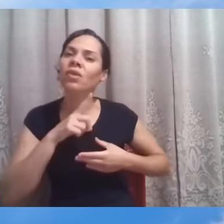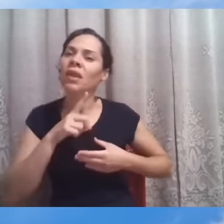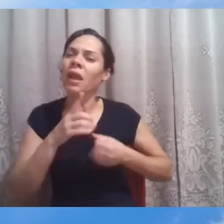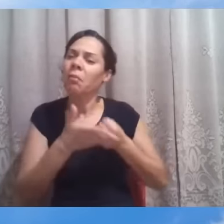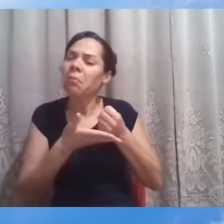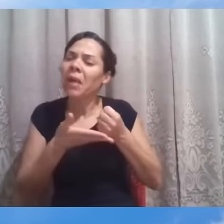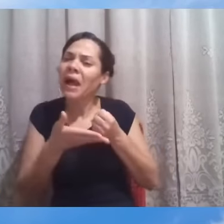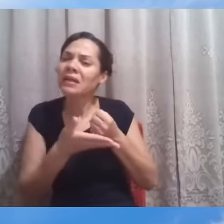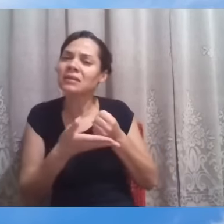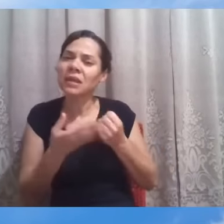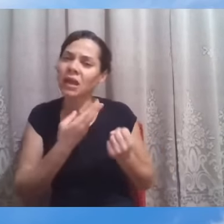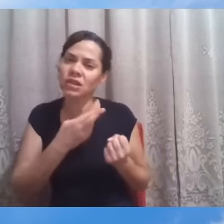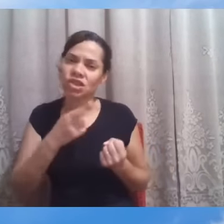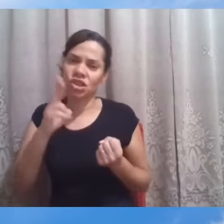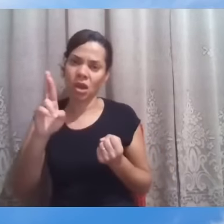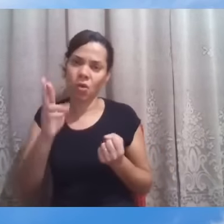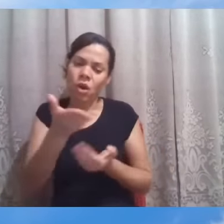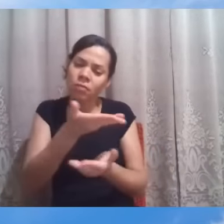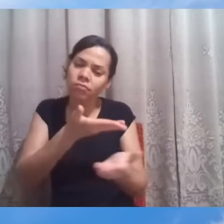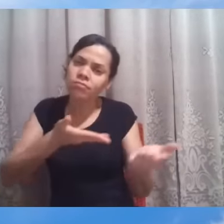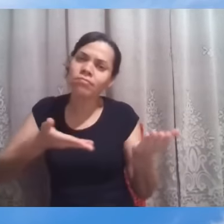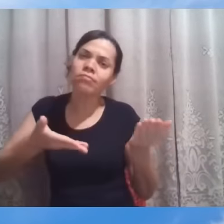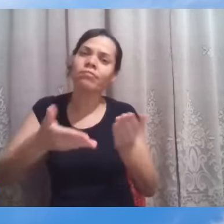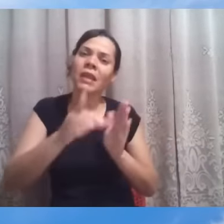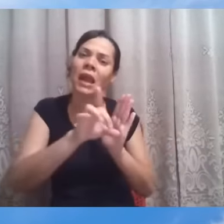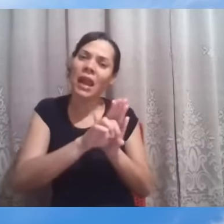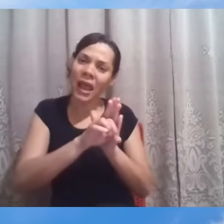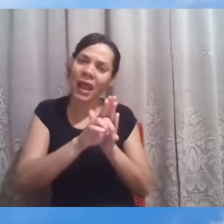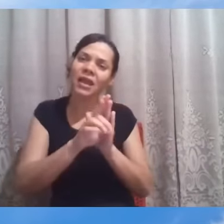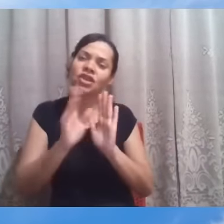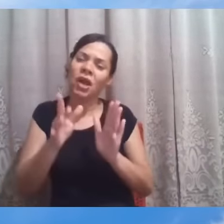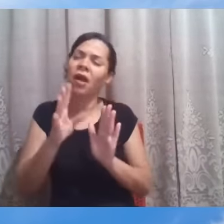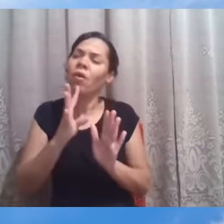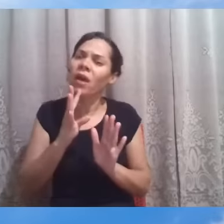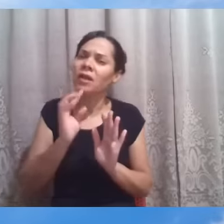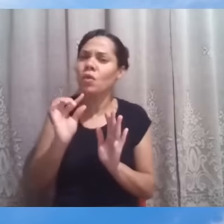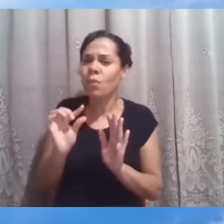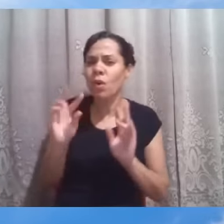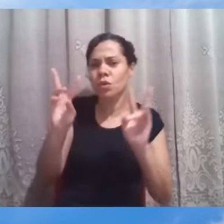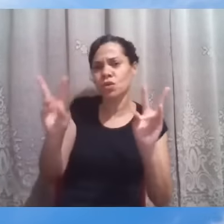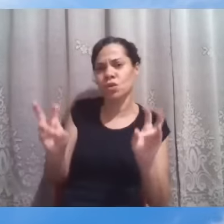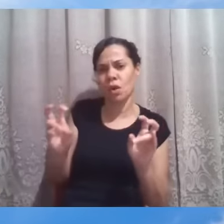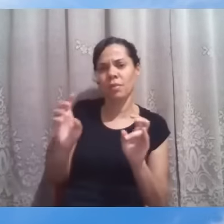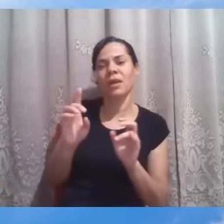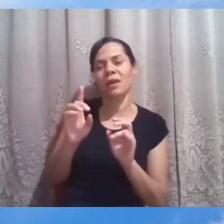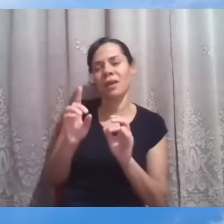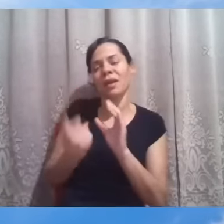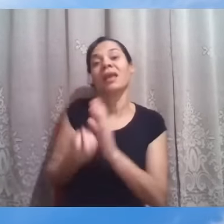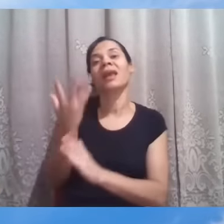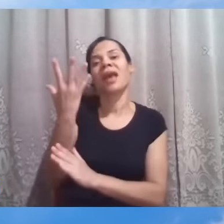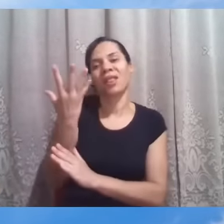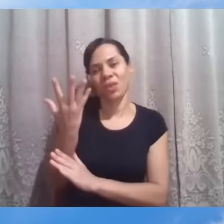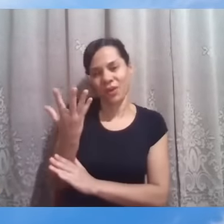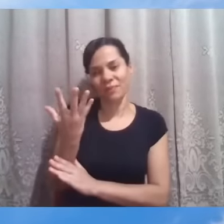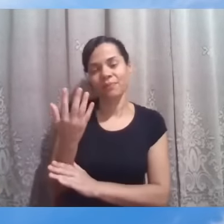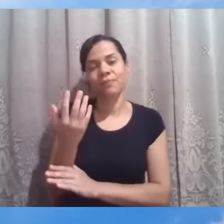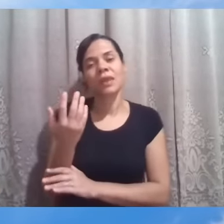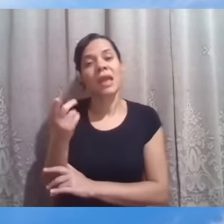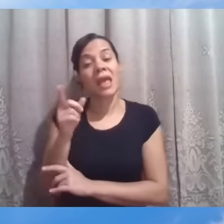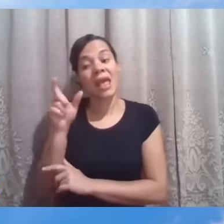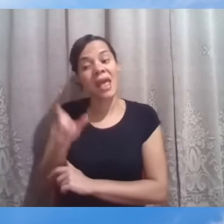interação com as leis divinas, com o Criador. Raras vezes, ele faria incursões